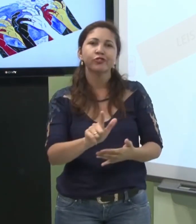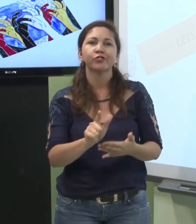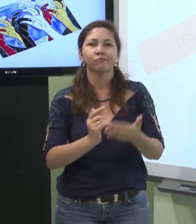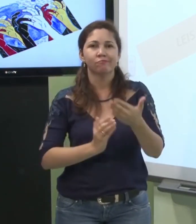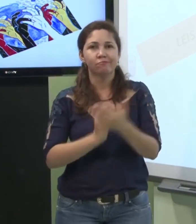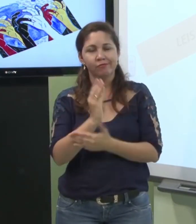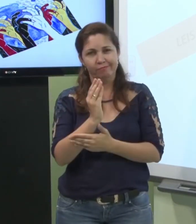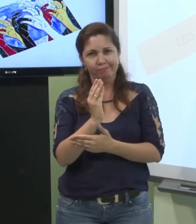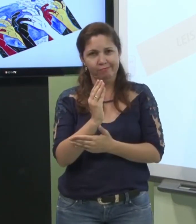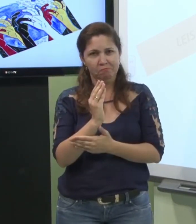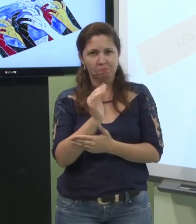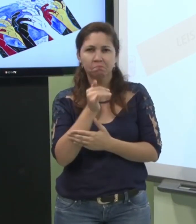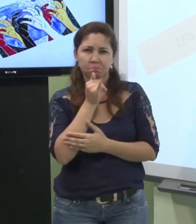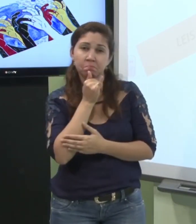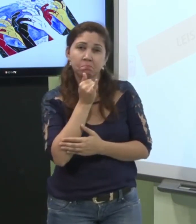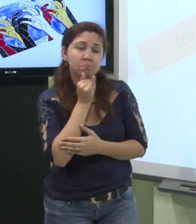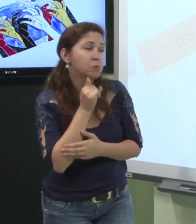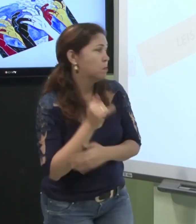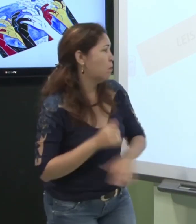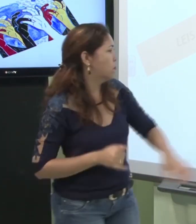a lei foi promulgada